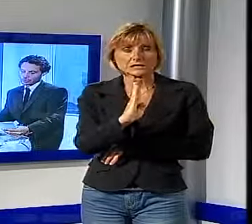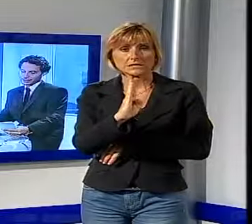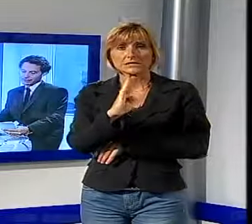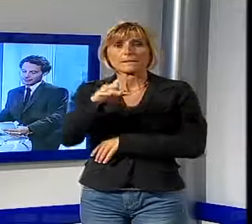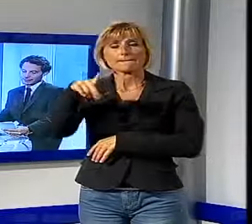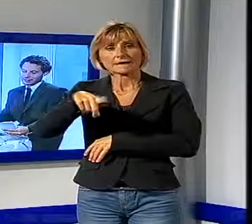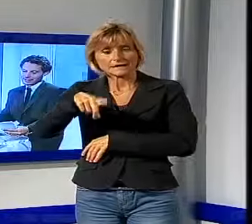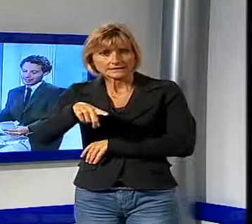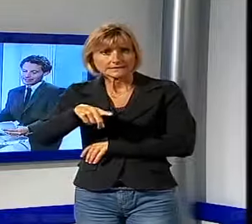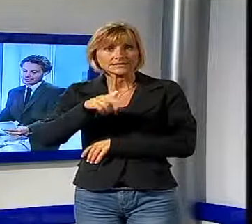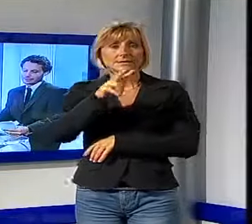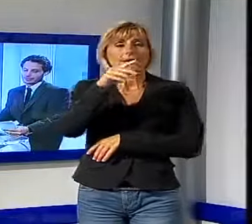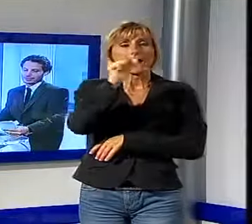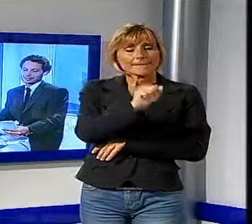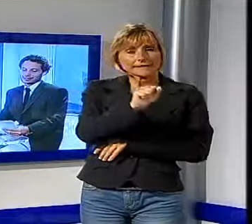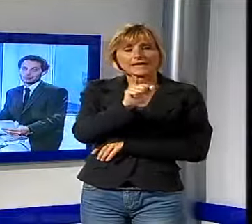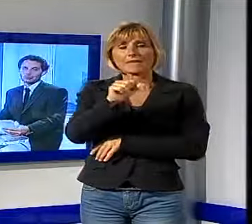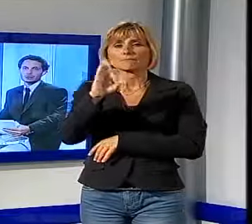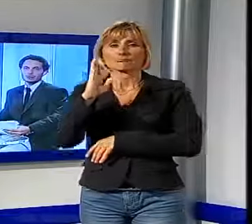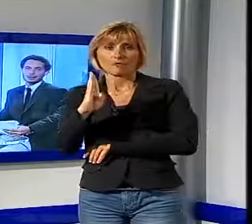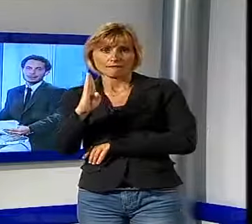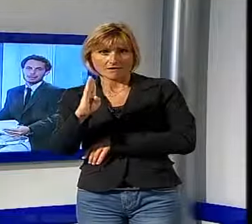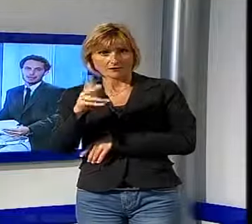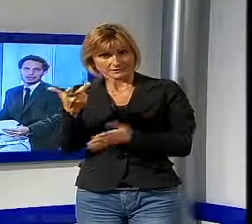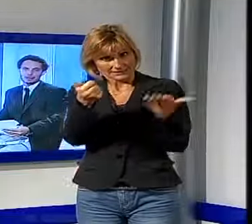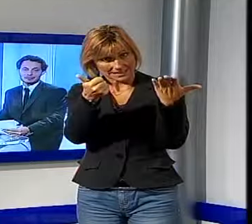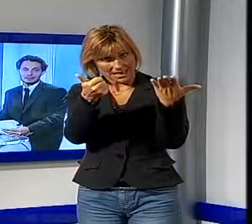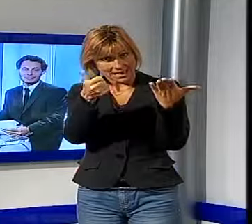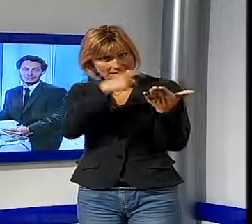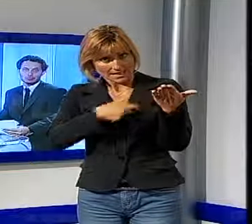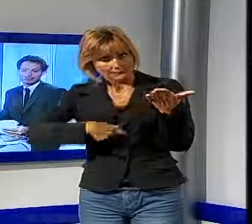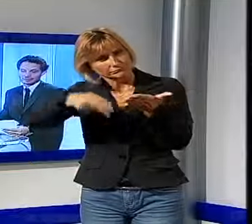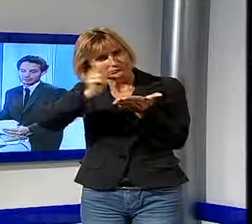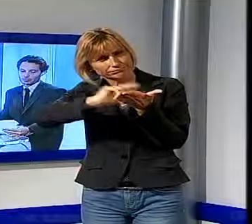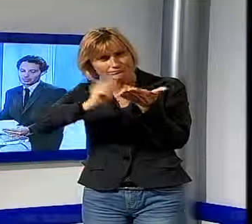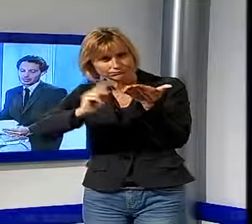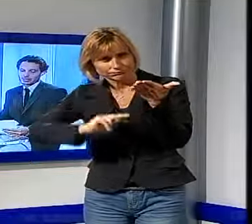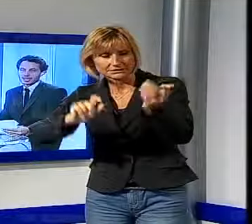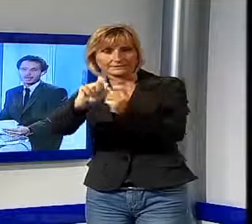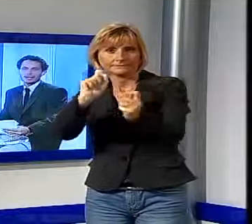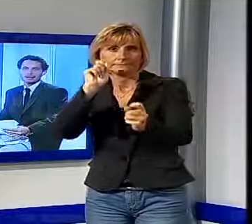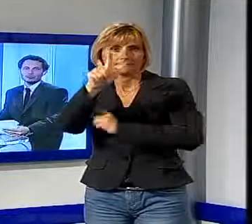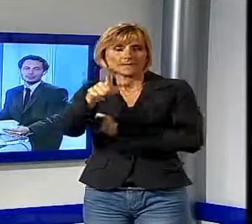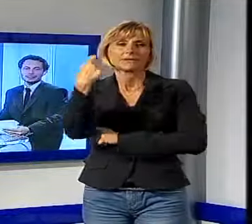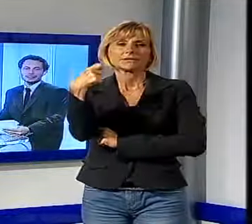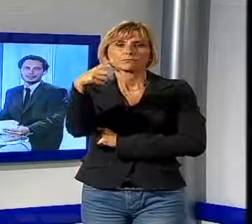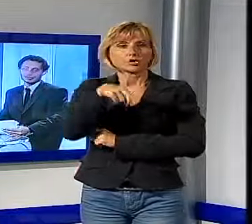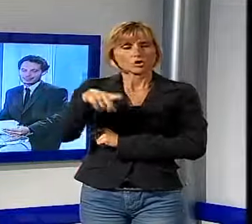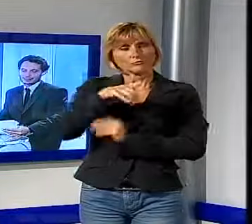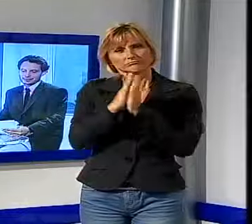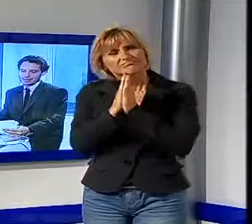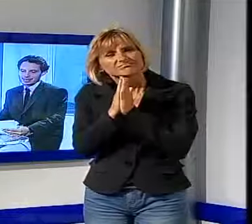Giordano Ballini, Valerio Amadei e Andrea Bonfanti, hanno scritto una lettera aperta al presidente della provincia Stefano Baccelli, chiedendogli di